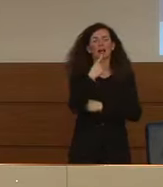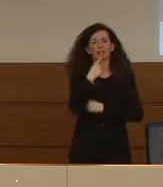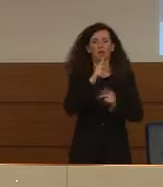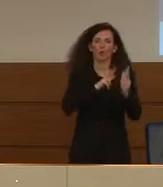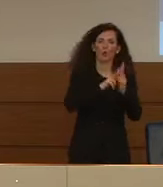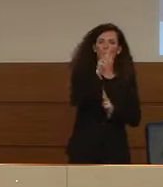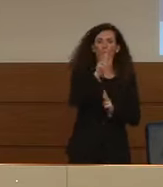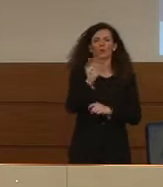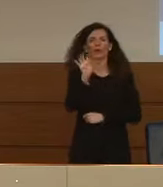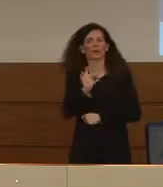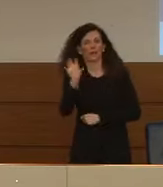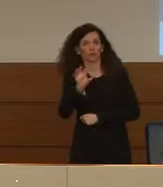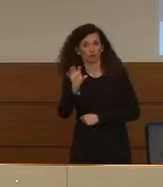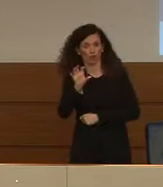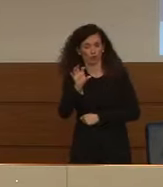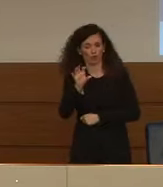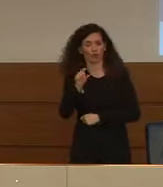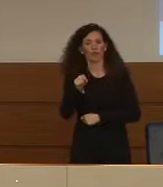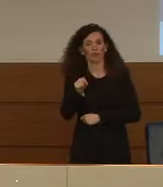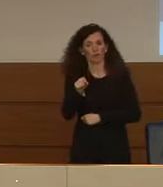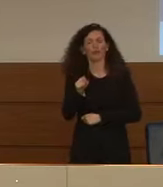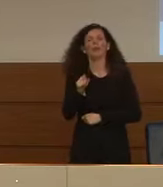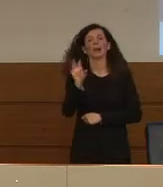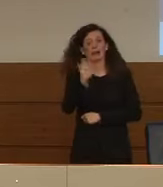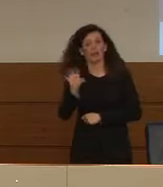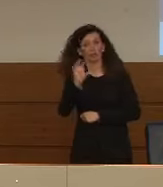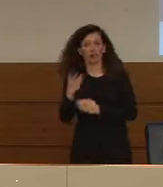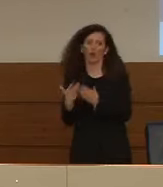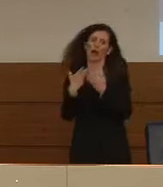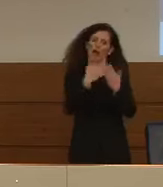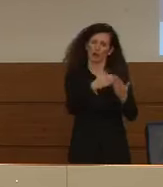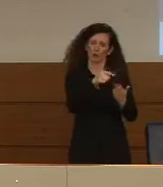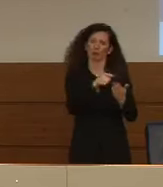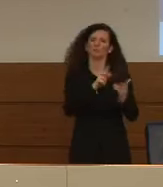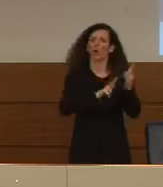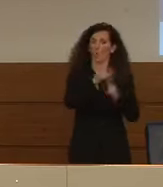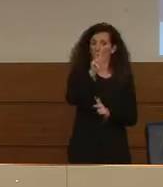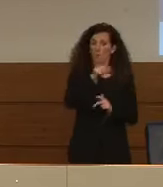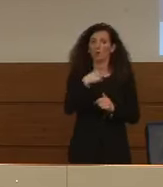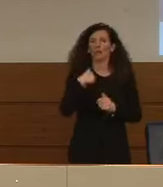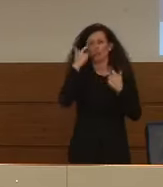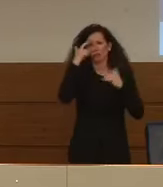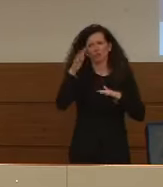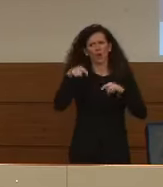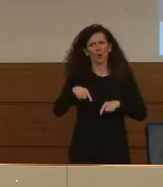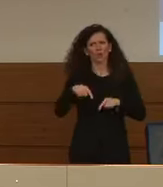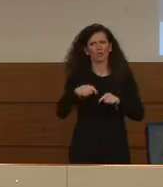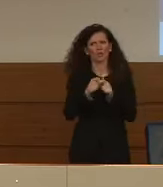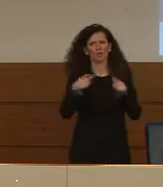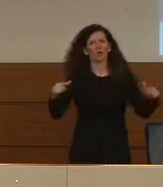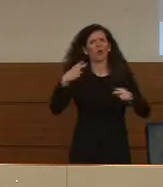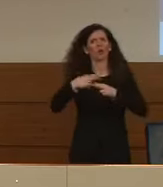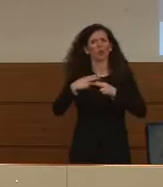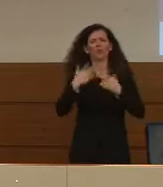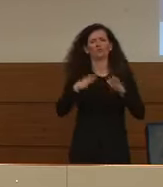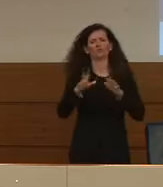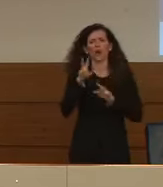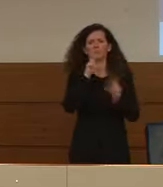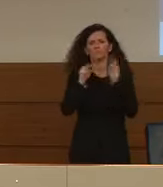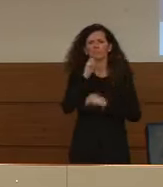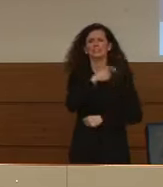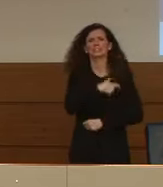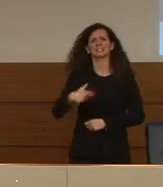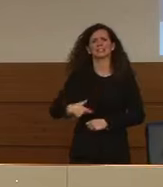regioni che supporteranno i comuni, so che a Roma si sta affrontando, ne ho parlato con la sindaca Raggi già